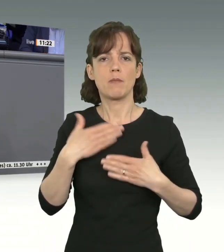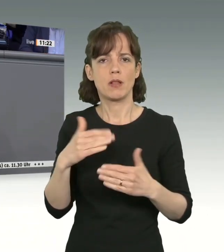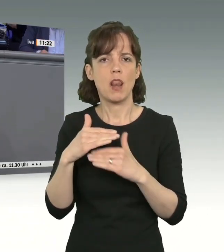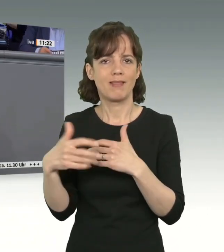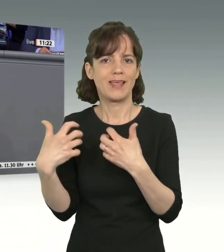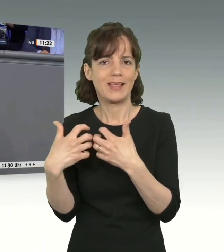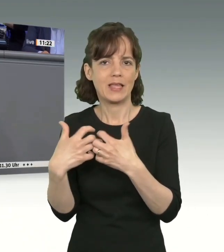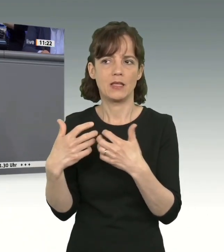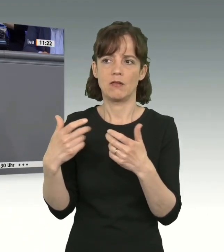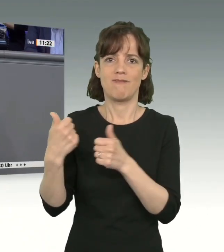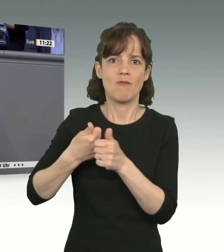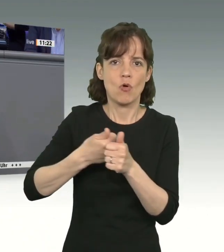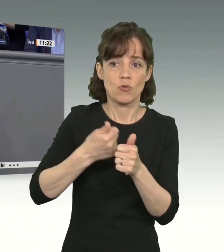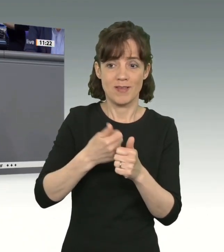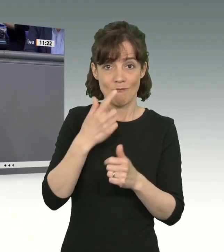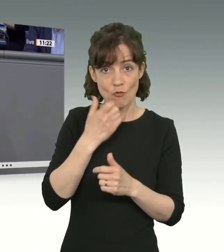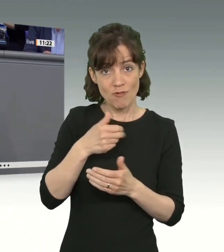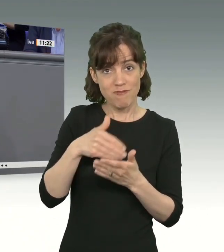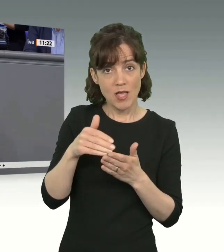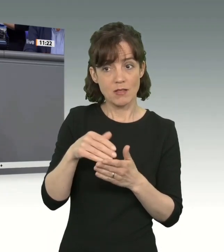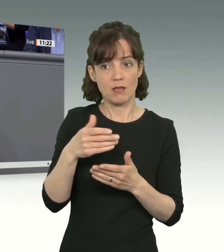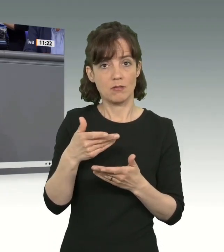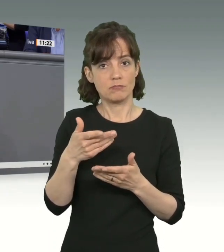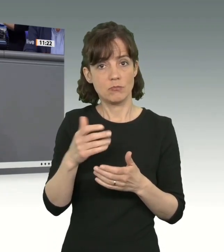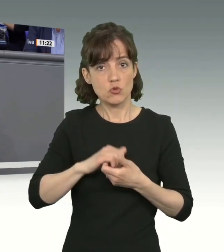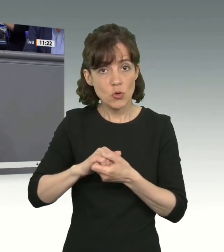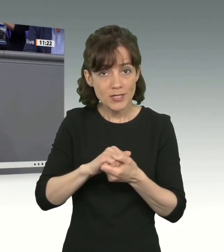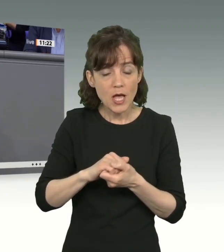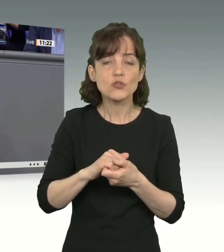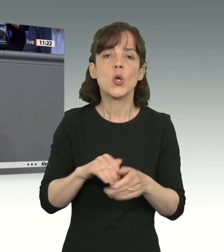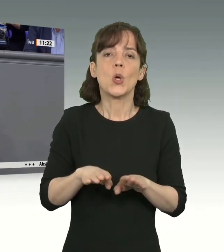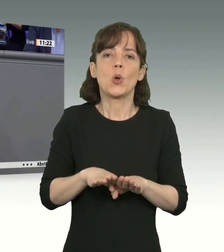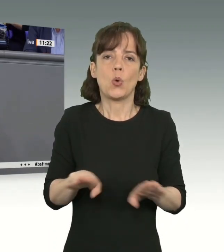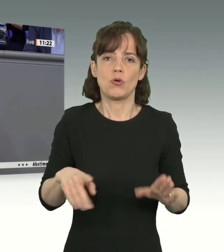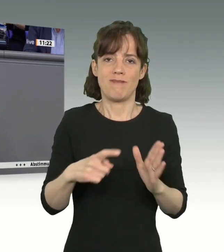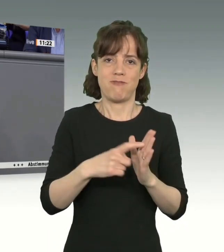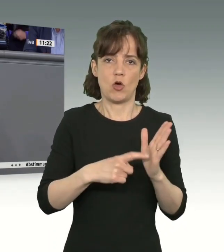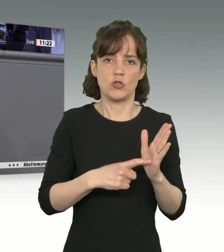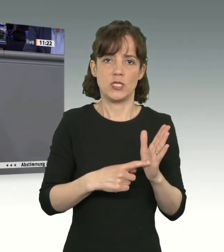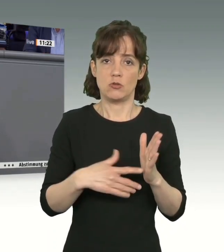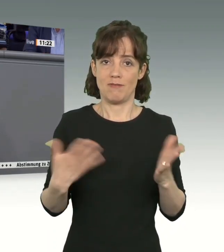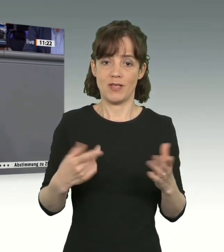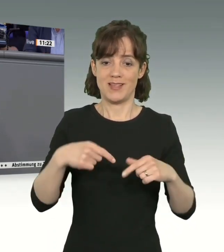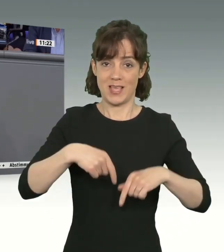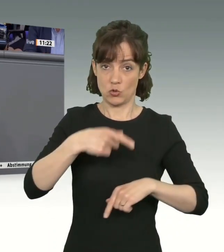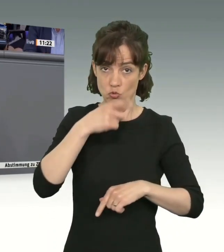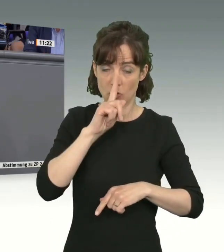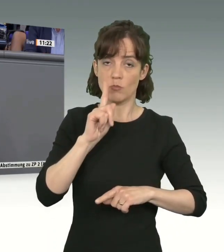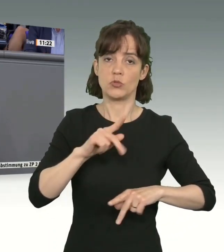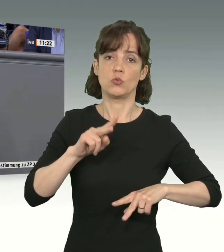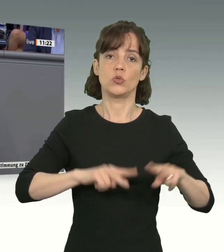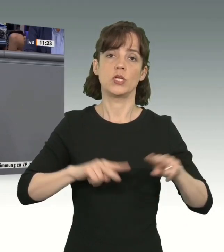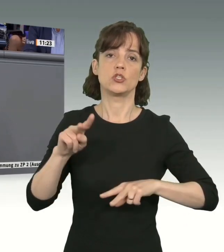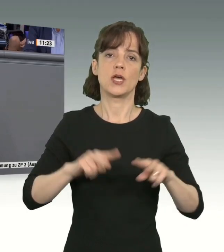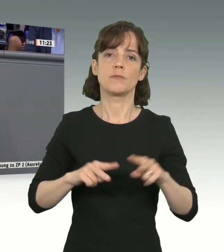weiterhin solidarisch sein wollen, dann ist Grundvoraussetzung dafür, dass wir hier in Deutschland zwischen illegaler und legaler